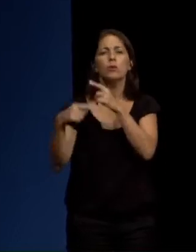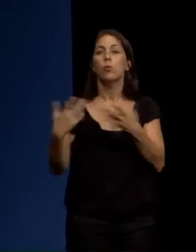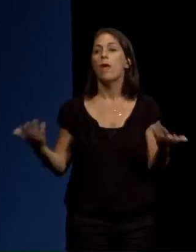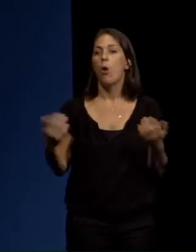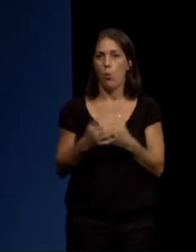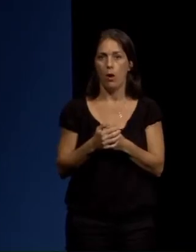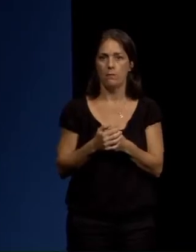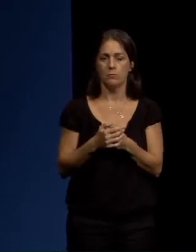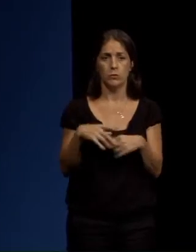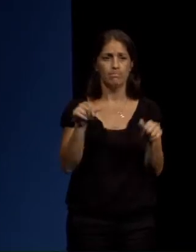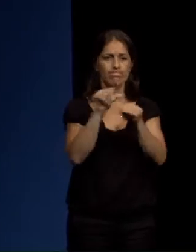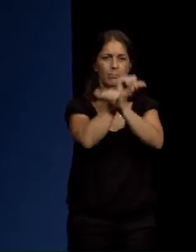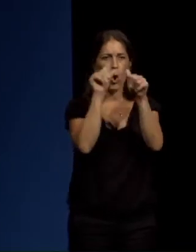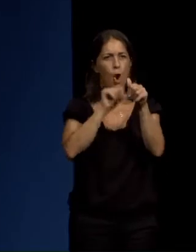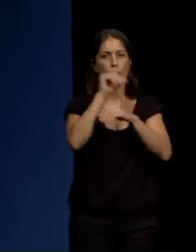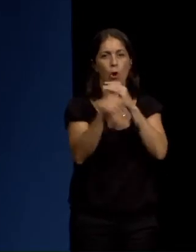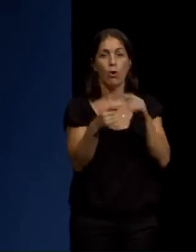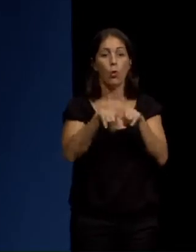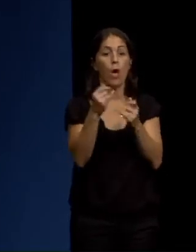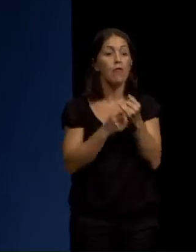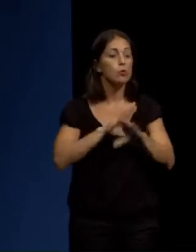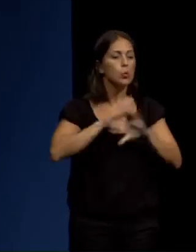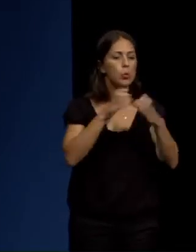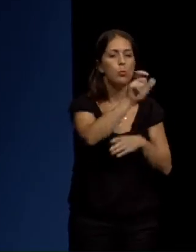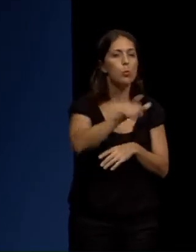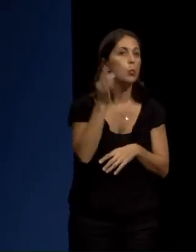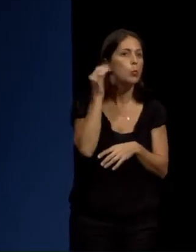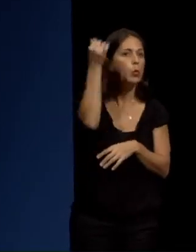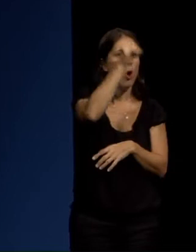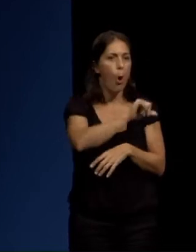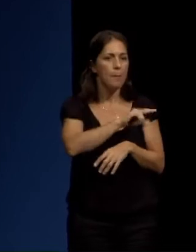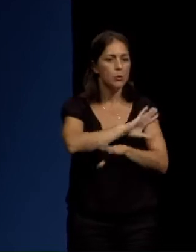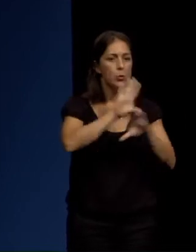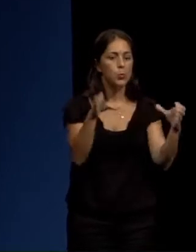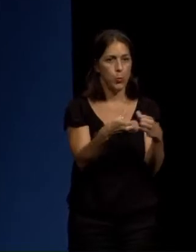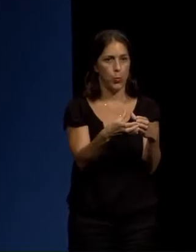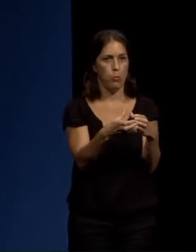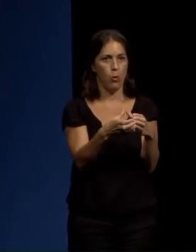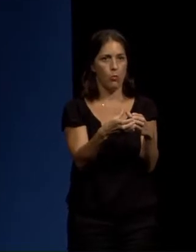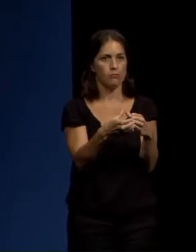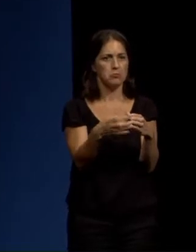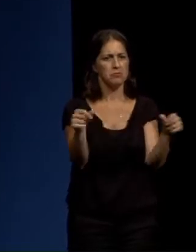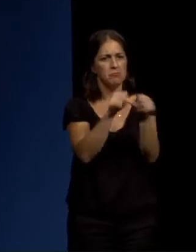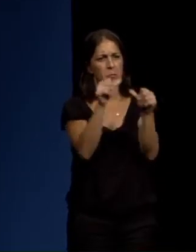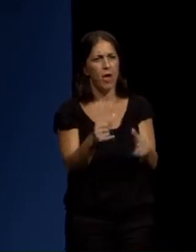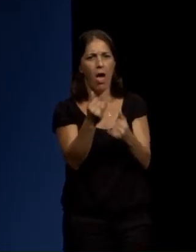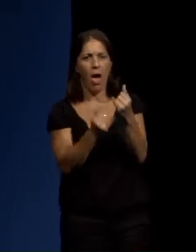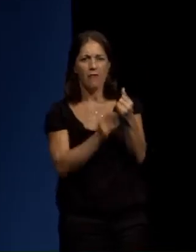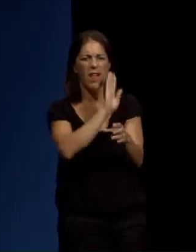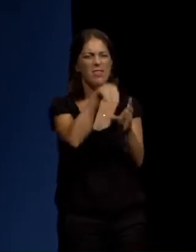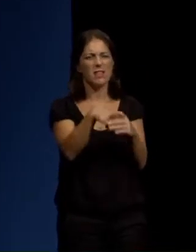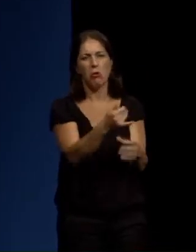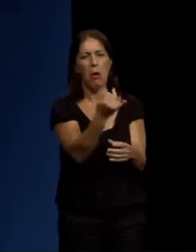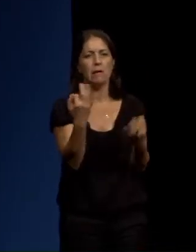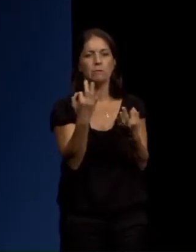configuración dun equipo, dun grupo de mulleres e de homens que conxuga a experiencia,